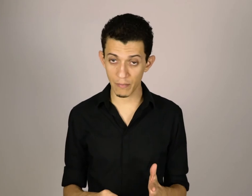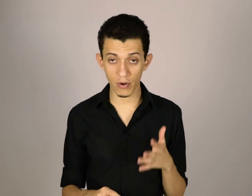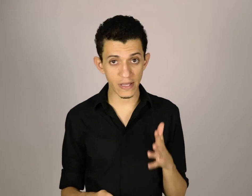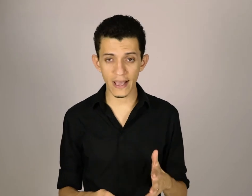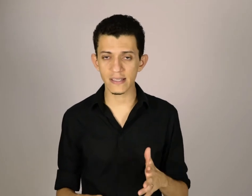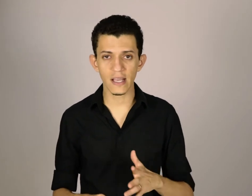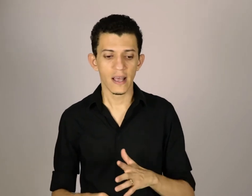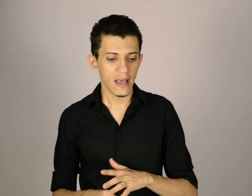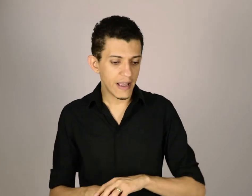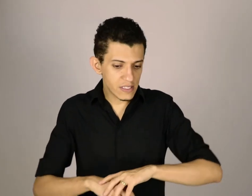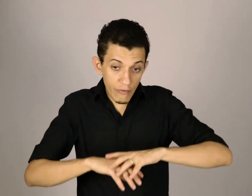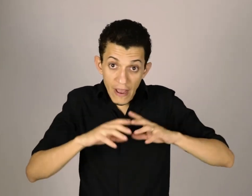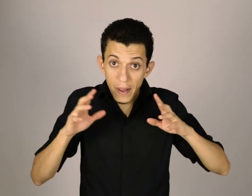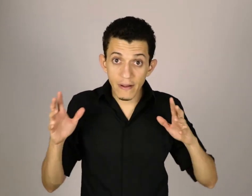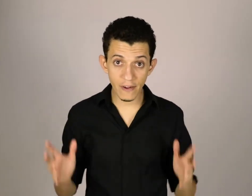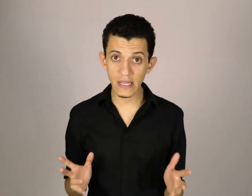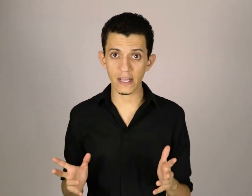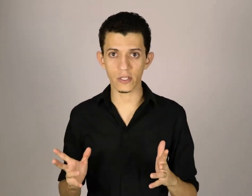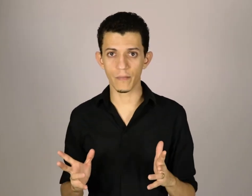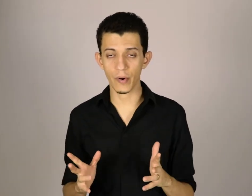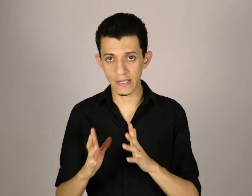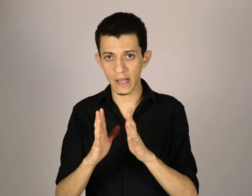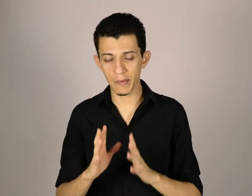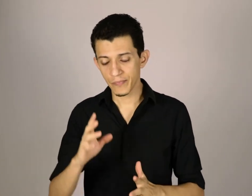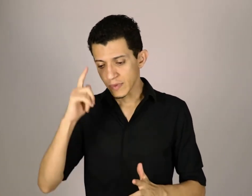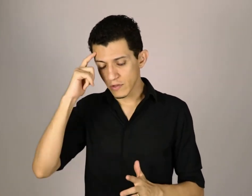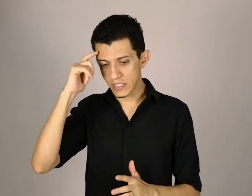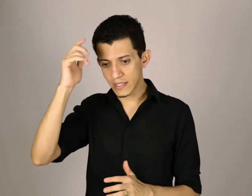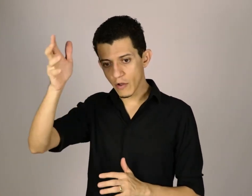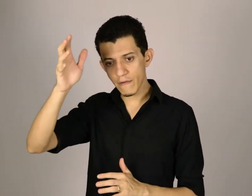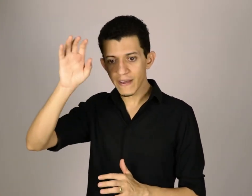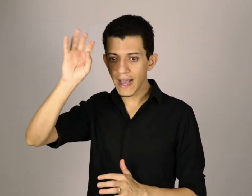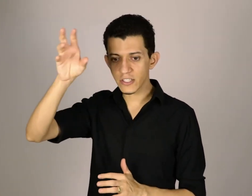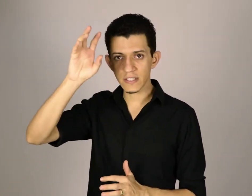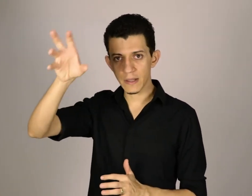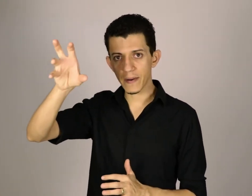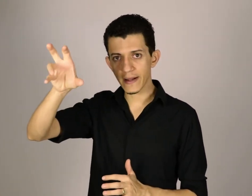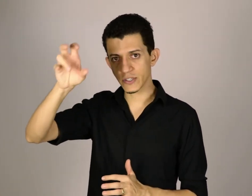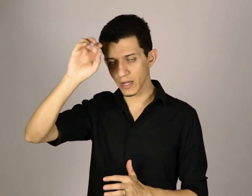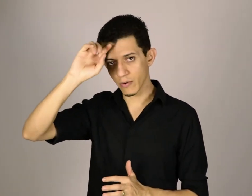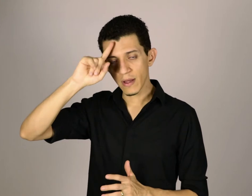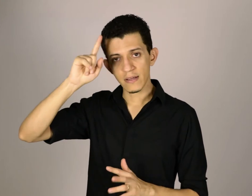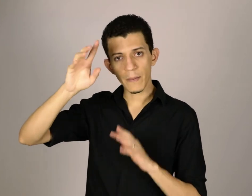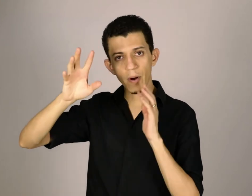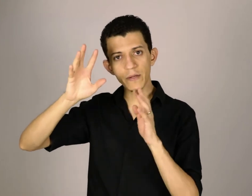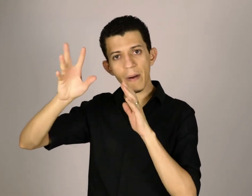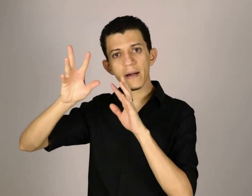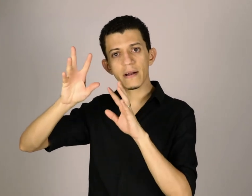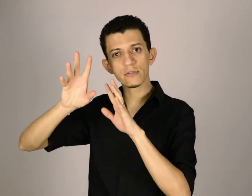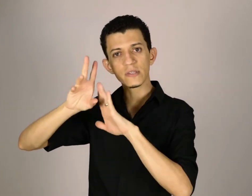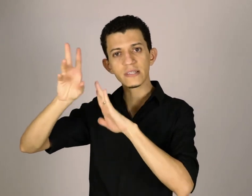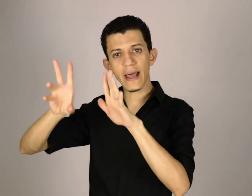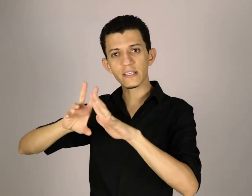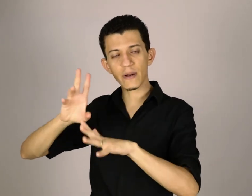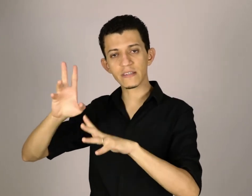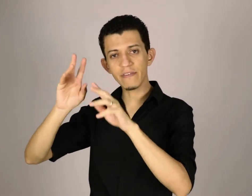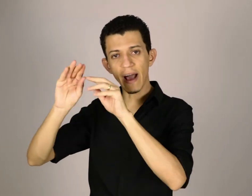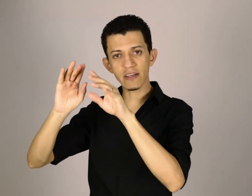por tags, e assim, é uma ferramenta fantástica, por exemplo, se você tem uma viagem que você está planejando, você pode ir pegando as suas ideias para essa viagem,